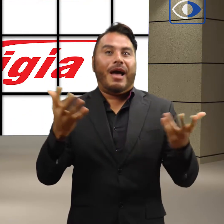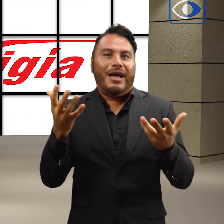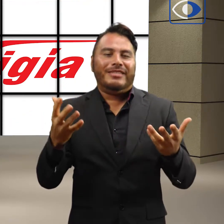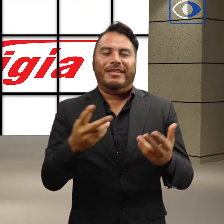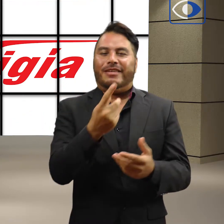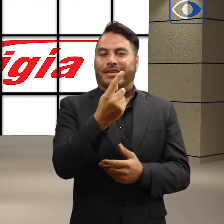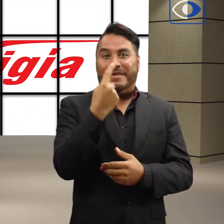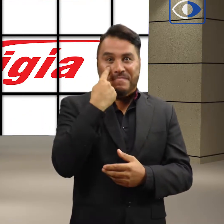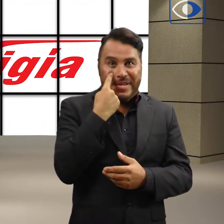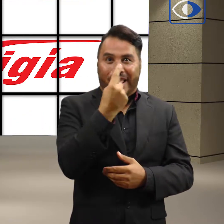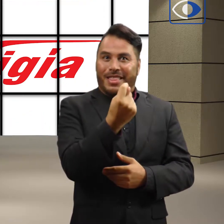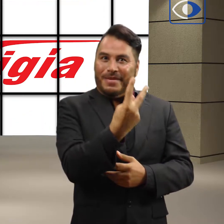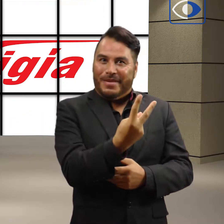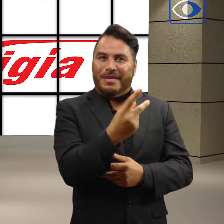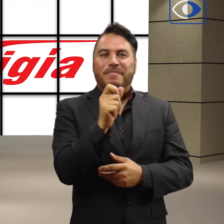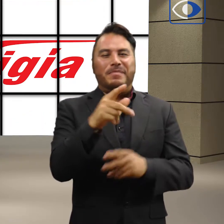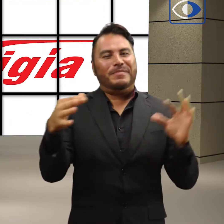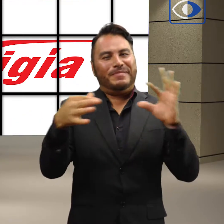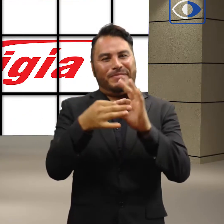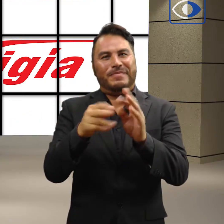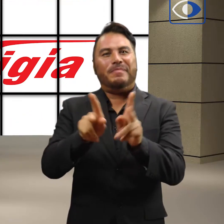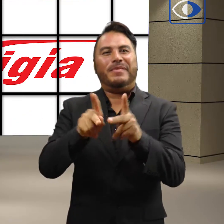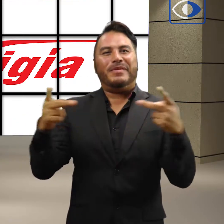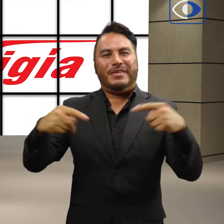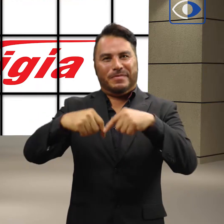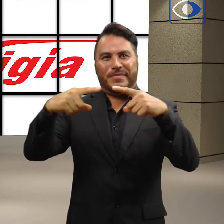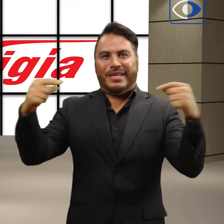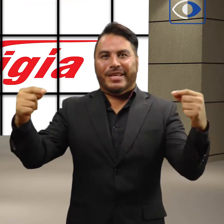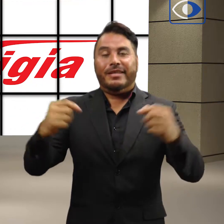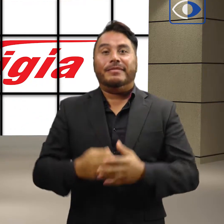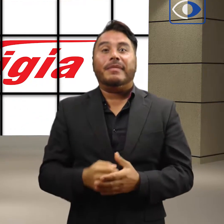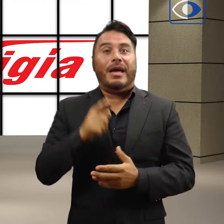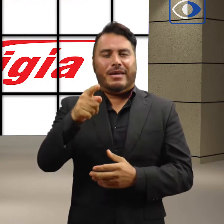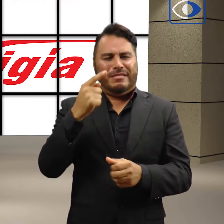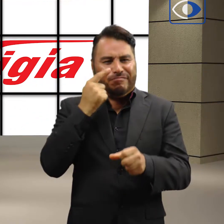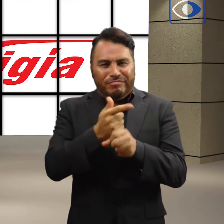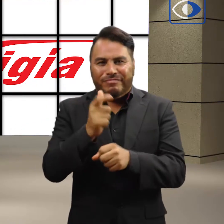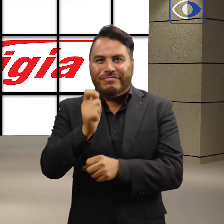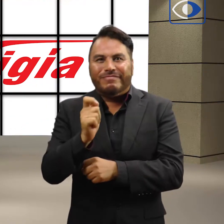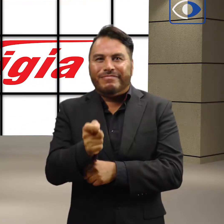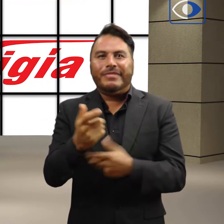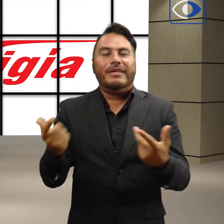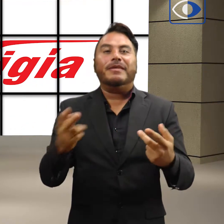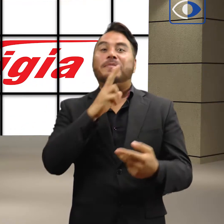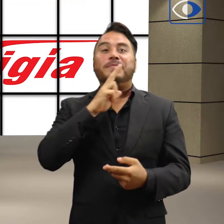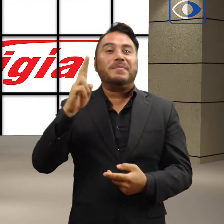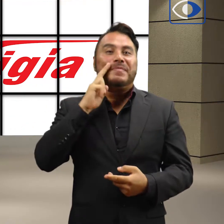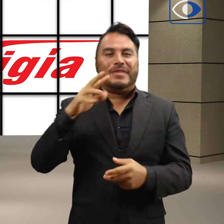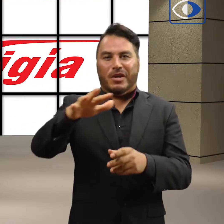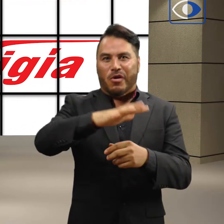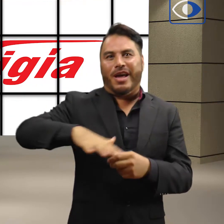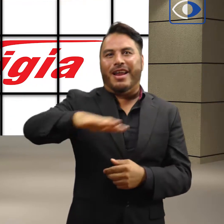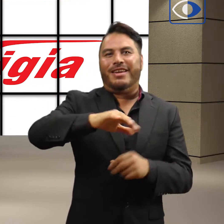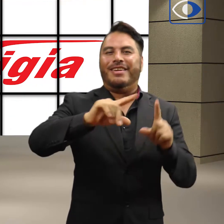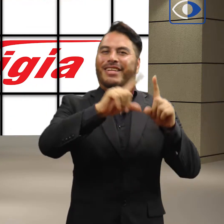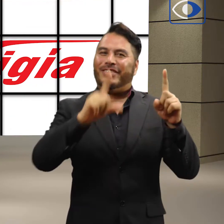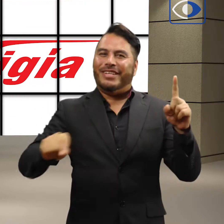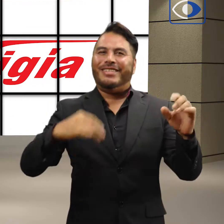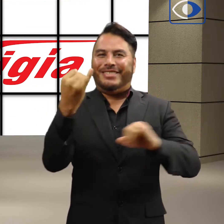En la Mira TV, en colaboración con el periódico El Vigía, en la cual encontrarán la información más relevante local, nacional e